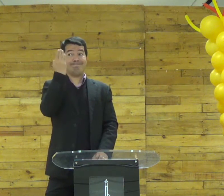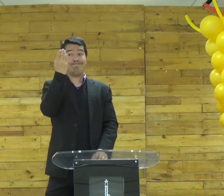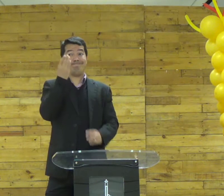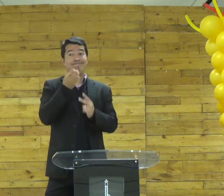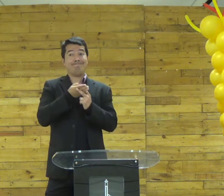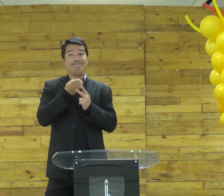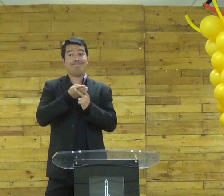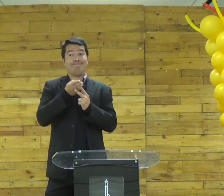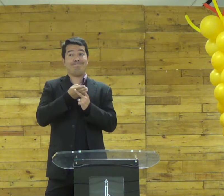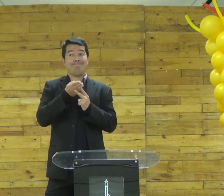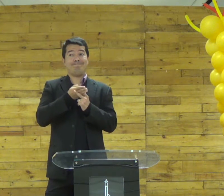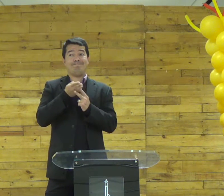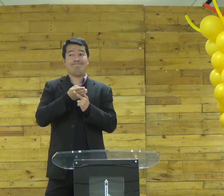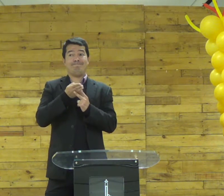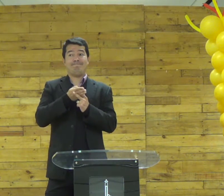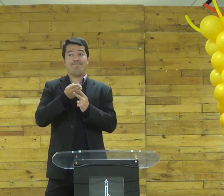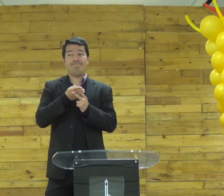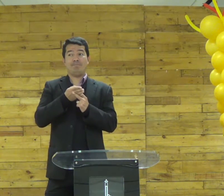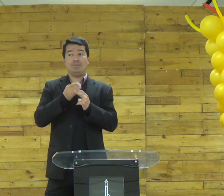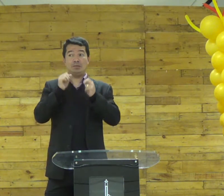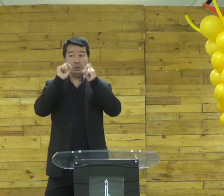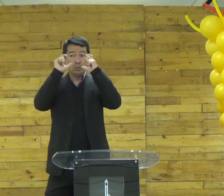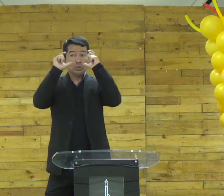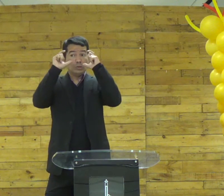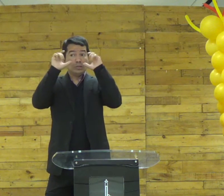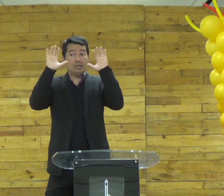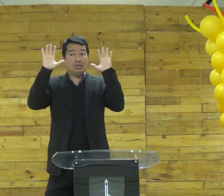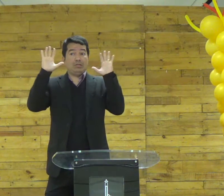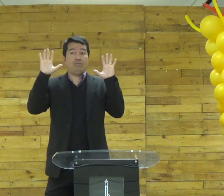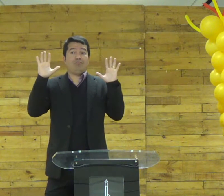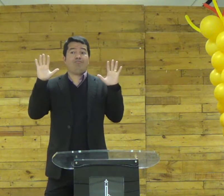mostra isso você acaba sendo uma pessoa falsa presta atenção